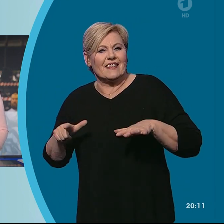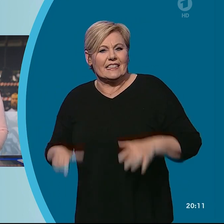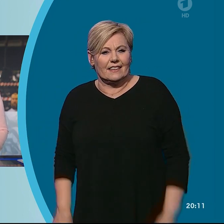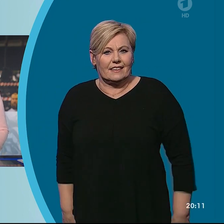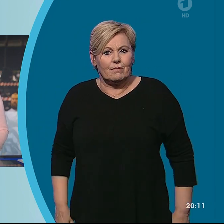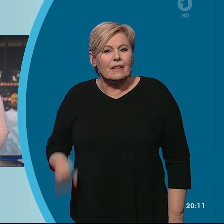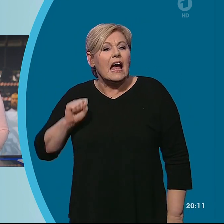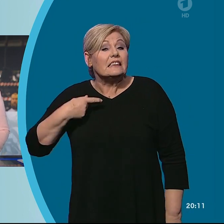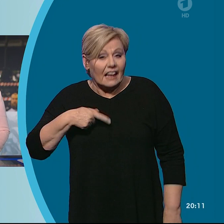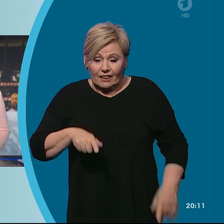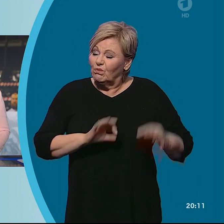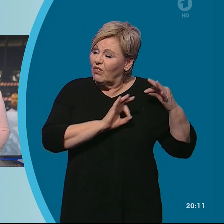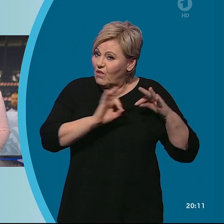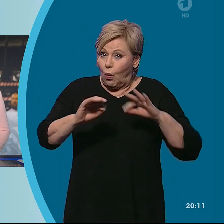die SG die Führung in der Tabelle.